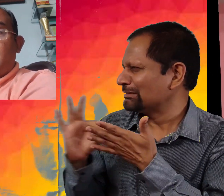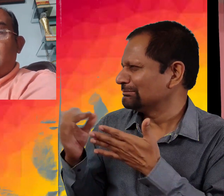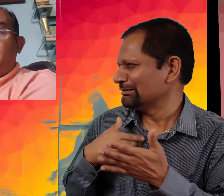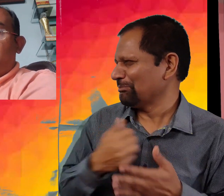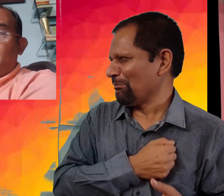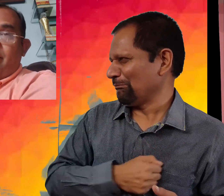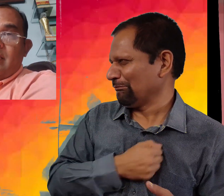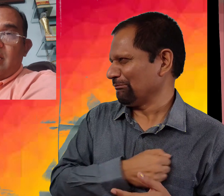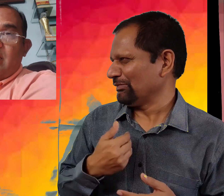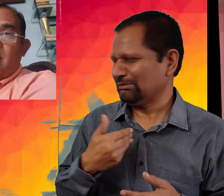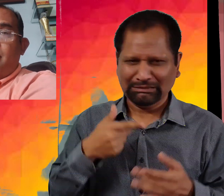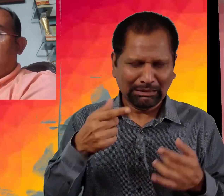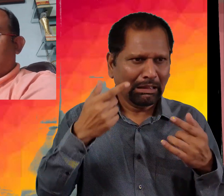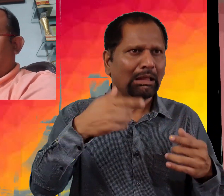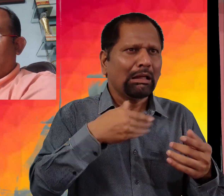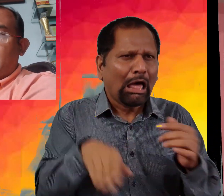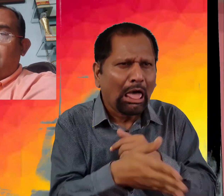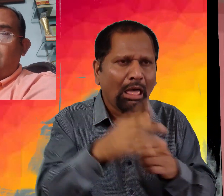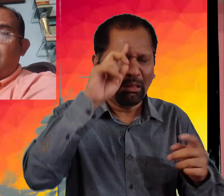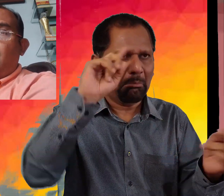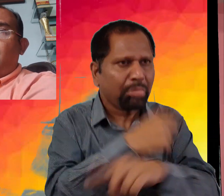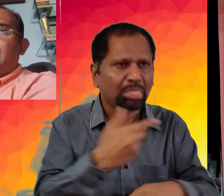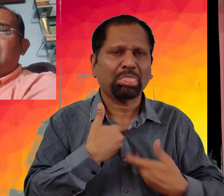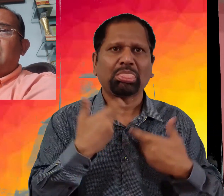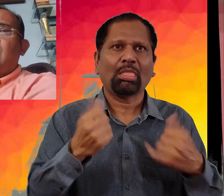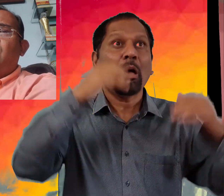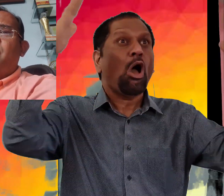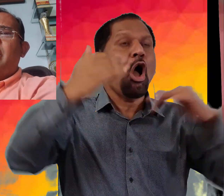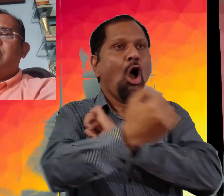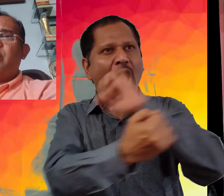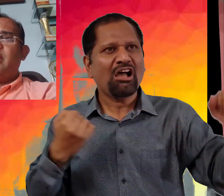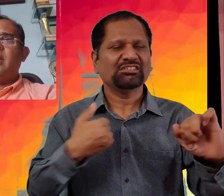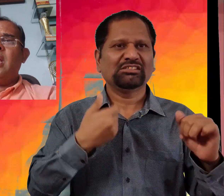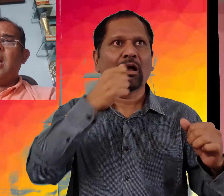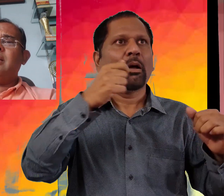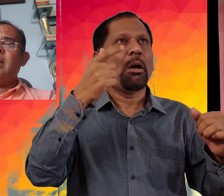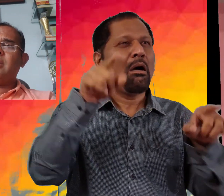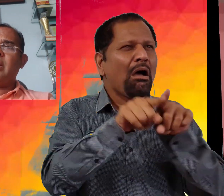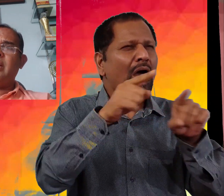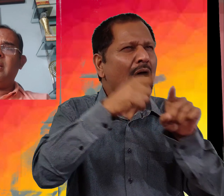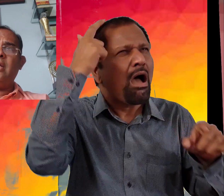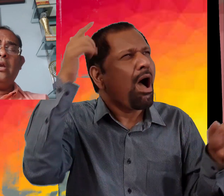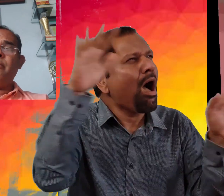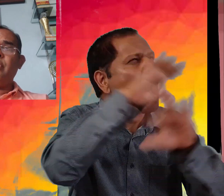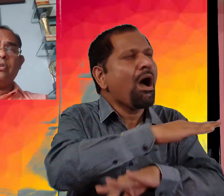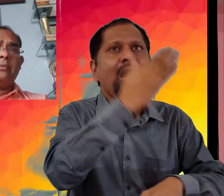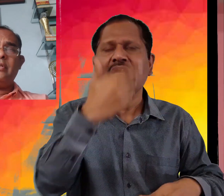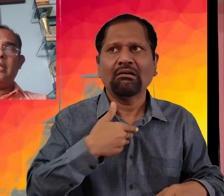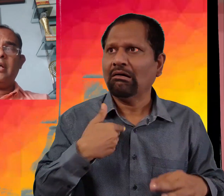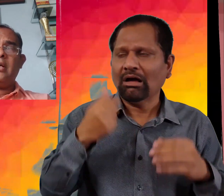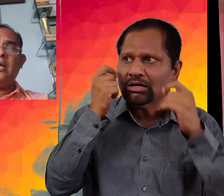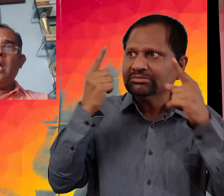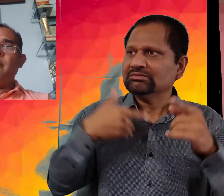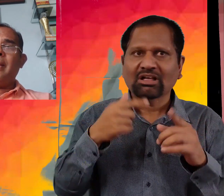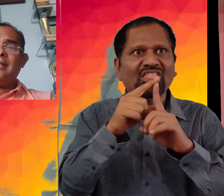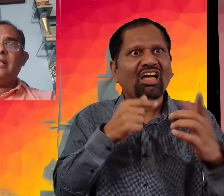سر مجھے ماف کیجئے میں راستہ بھٹک گیا ہوں اور اتنی گنگور بارش ہو رہی ہے اندھیر اچھا گیا ہے مجھے کچھ